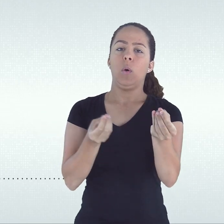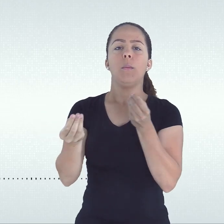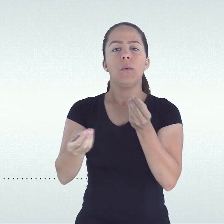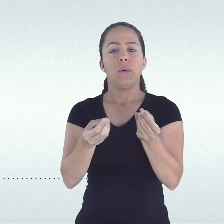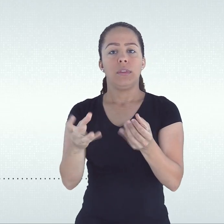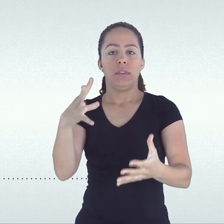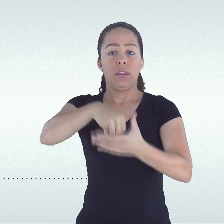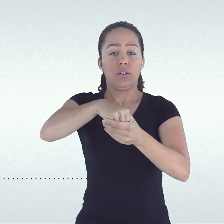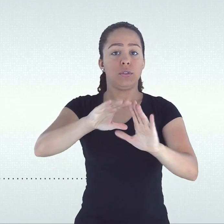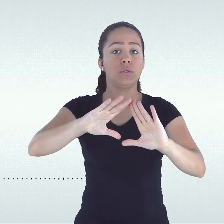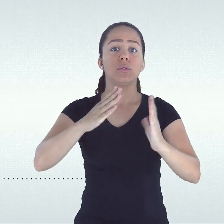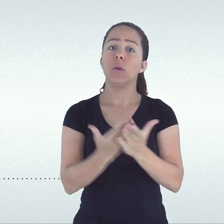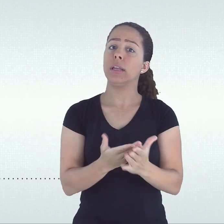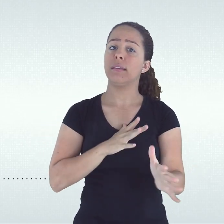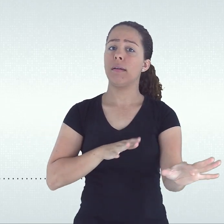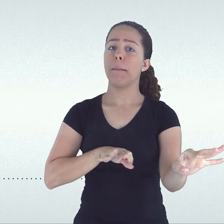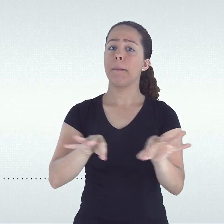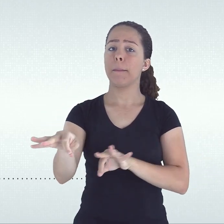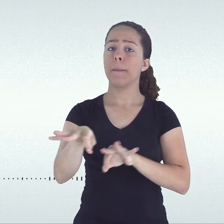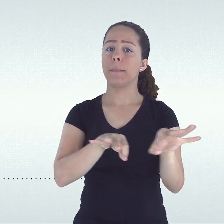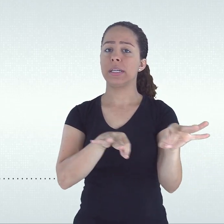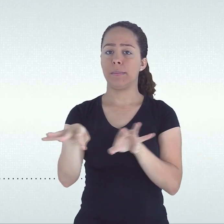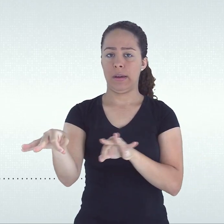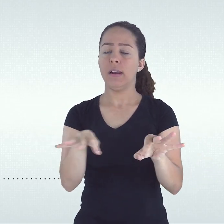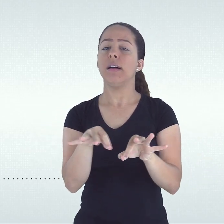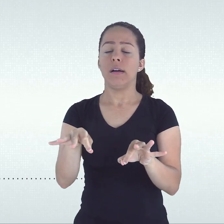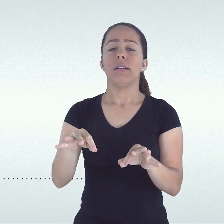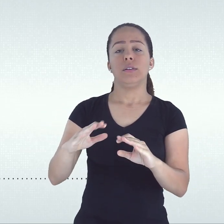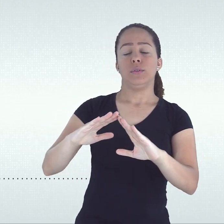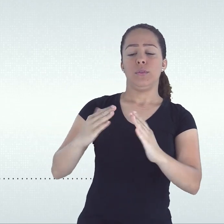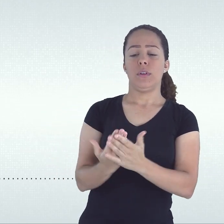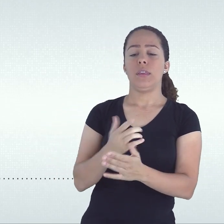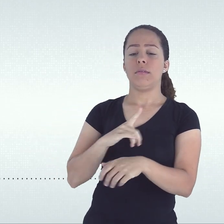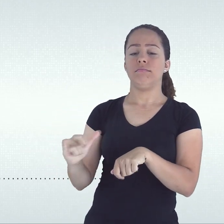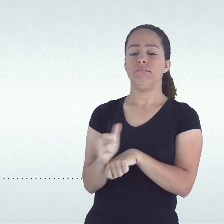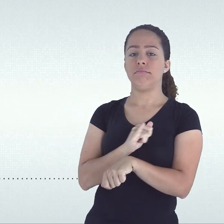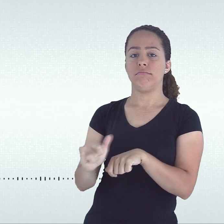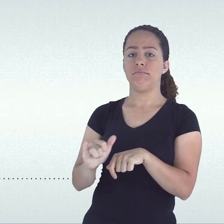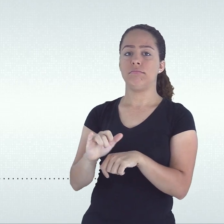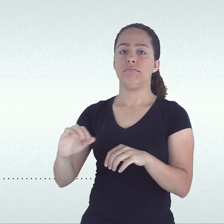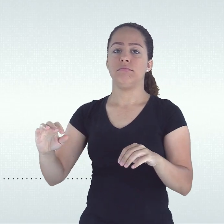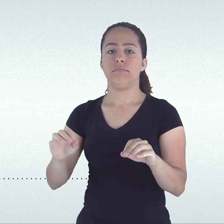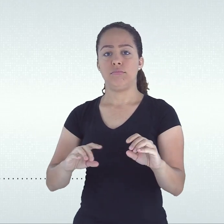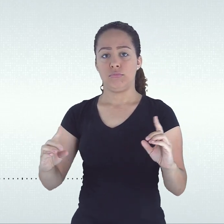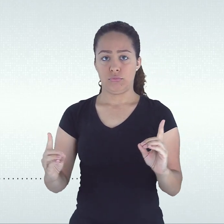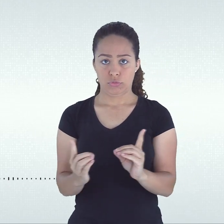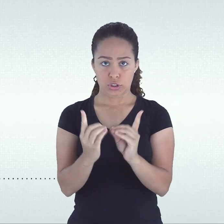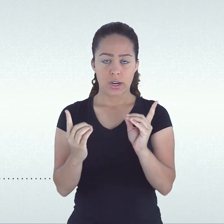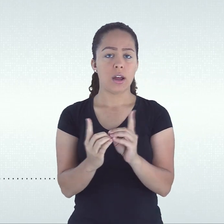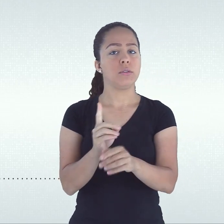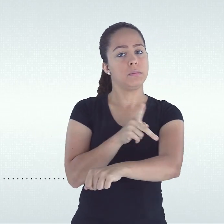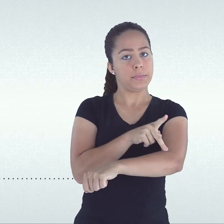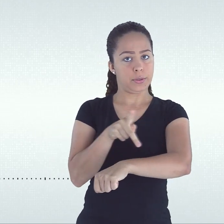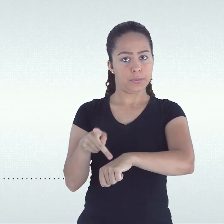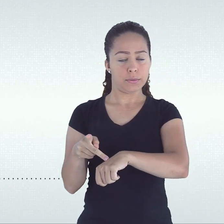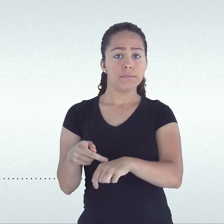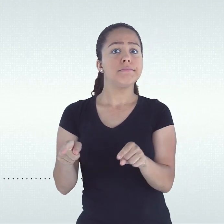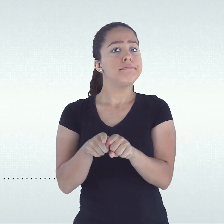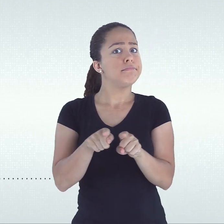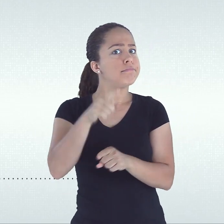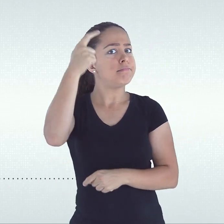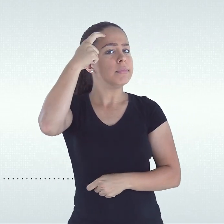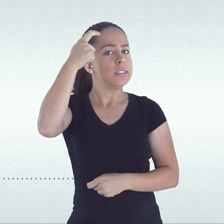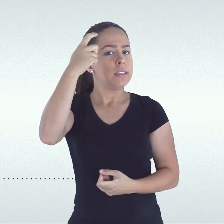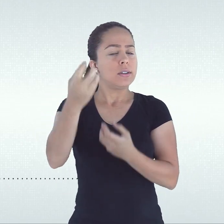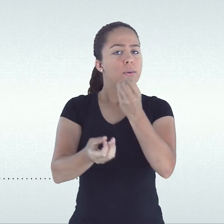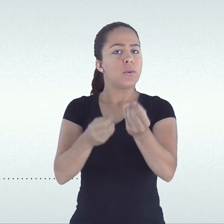organização administrativa e didático-pedagógica da escola, uma vez que influencia um trabalho da